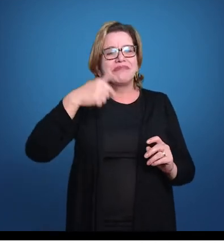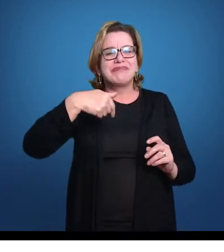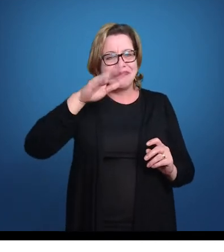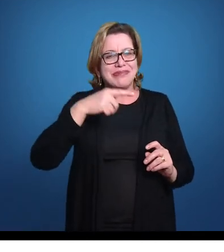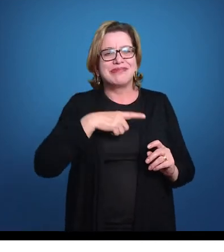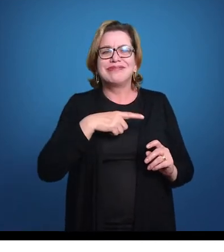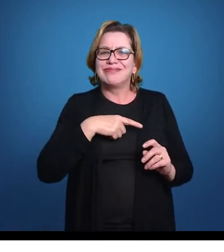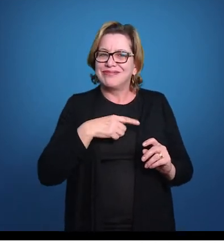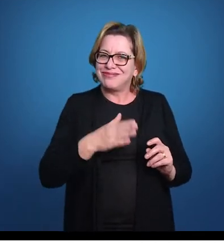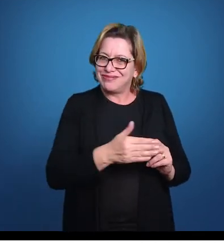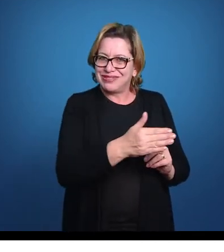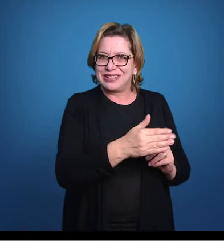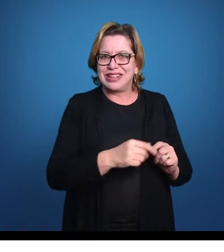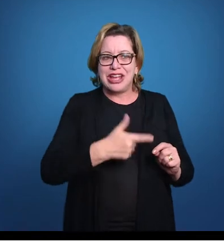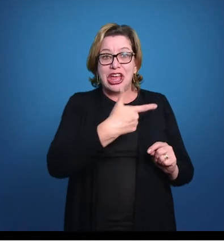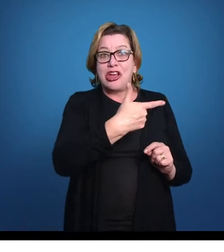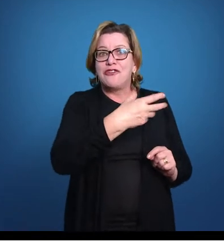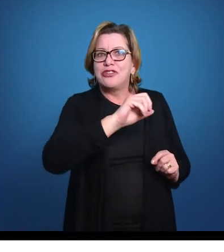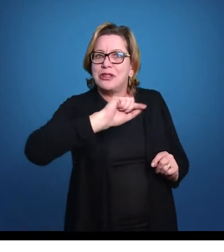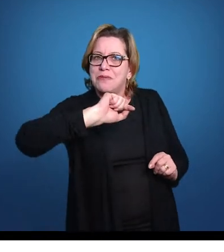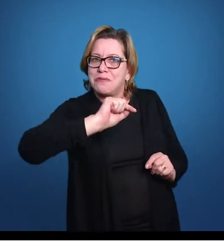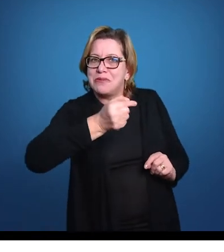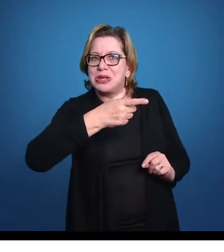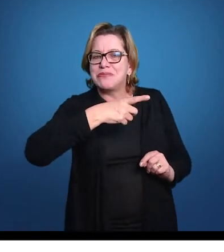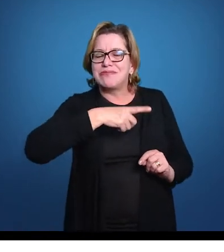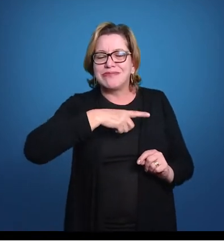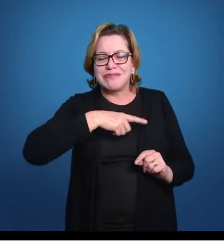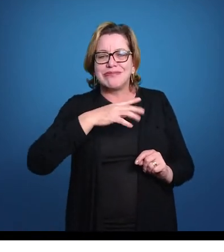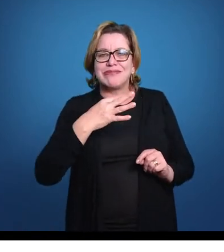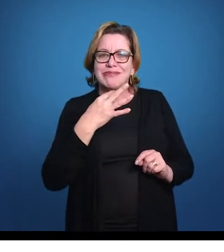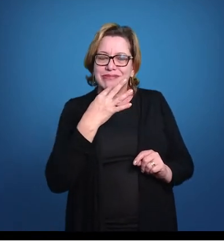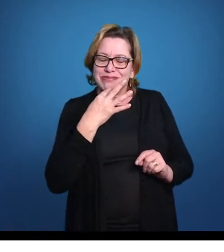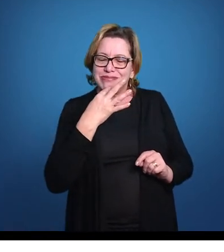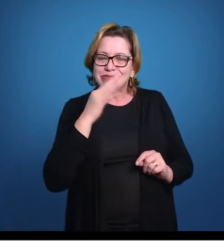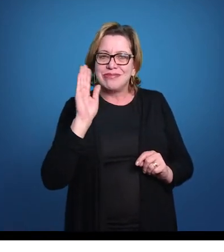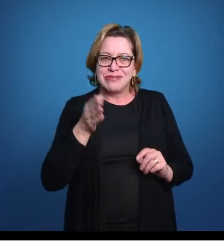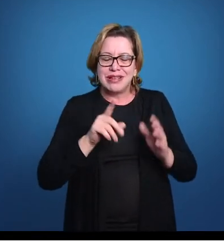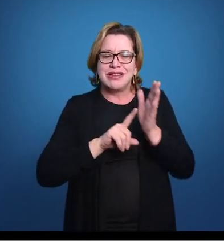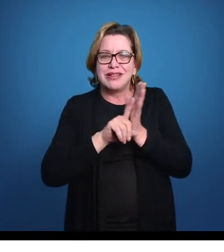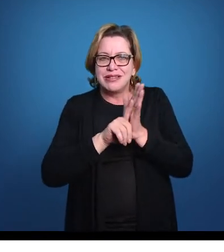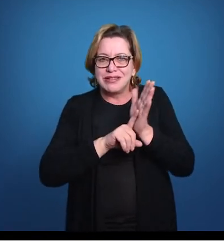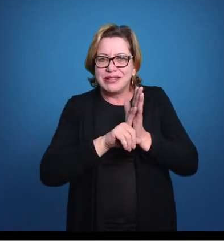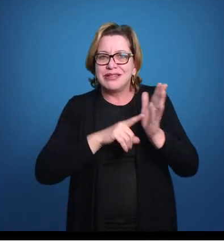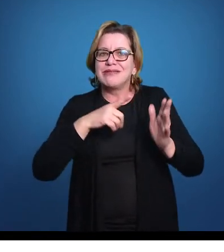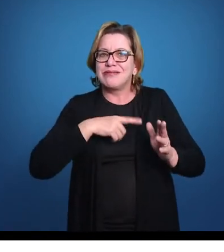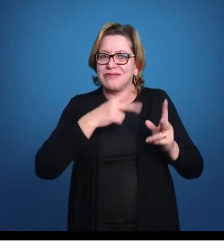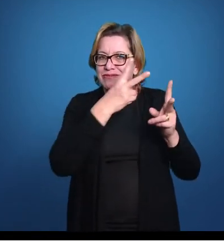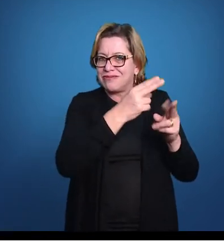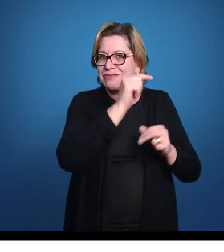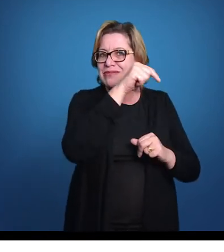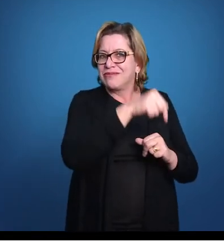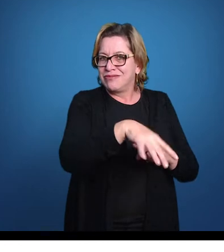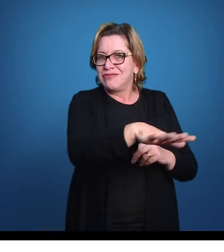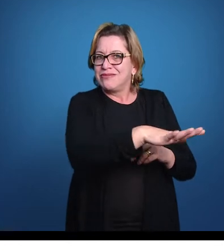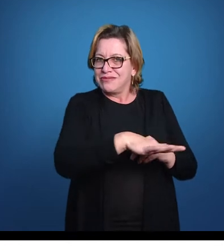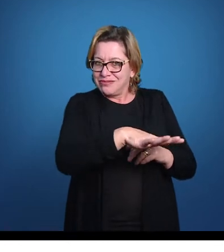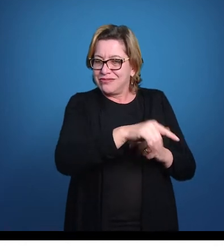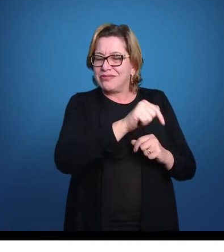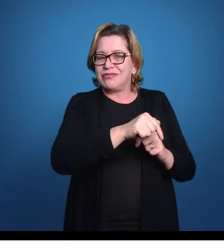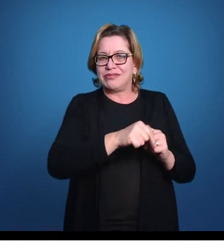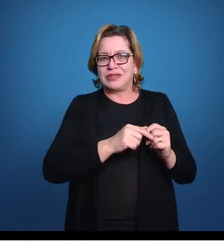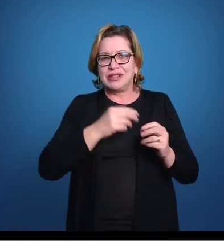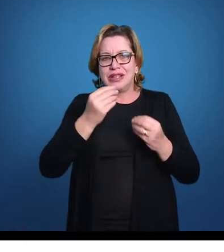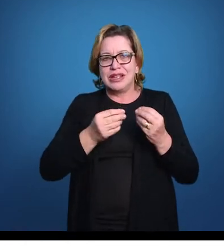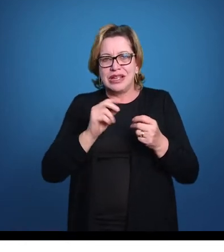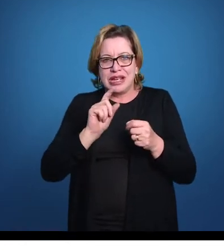os vertebrados. Mais de 20 mil espécies de peixes conhecidas da ciência tem esse tipo de natação, esse tipo de nadadeira que